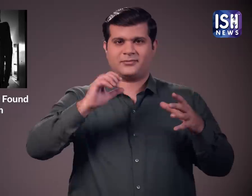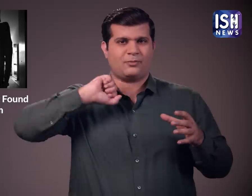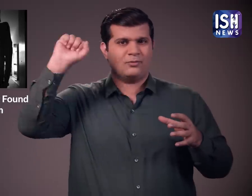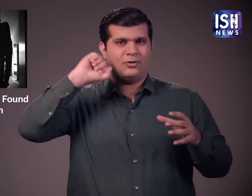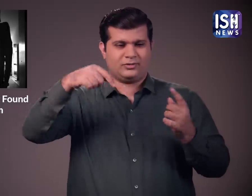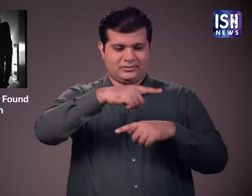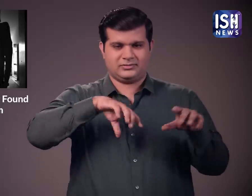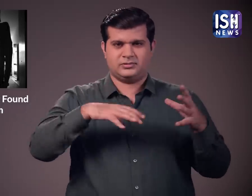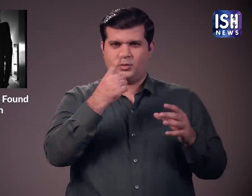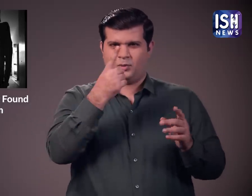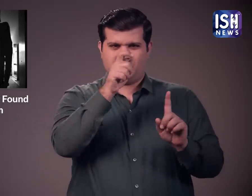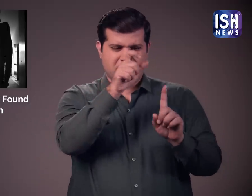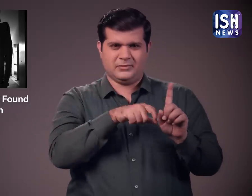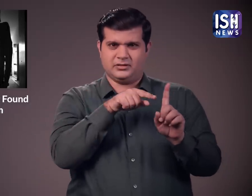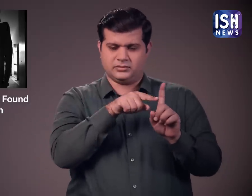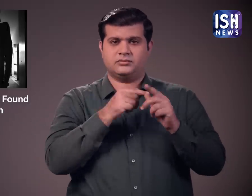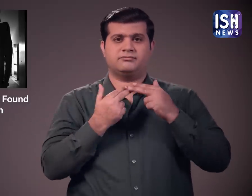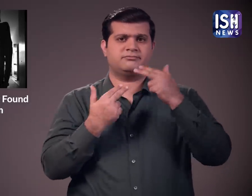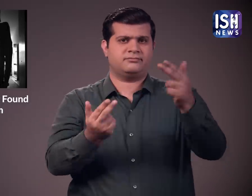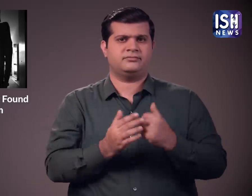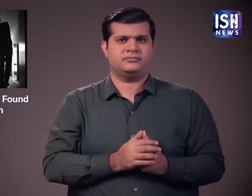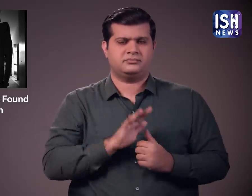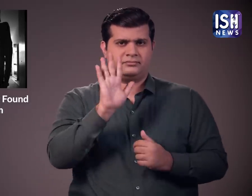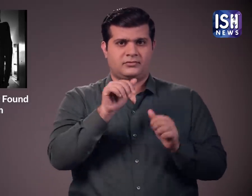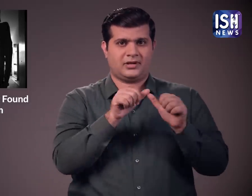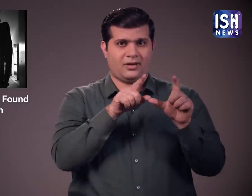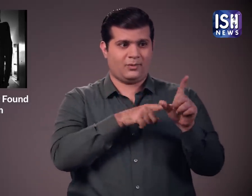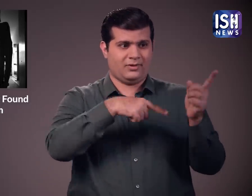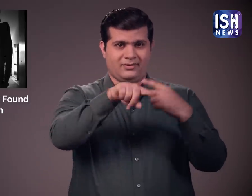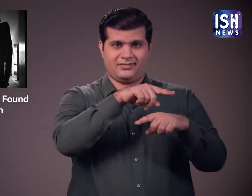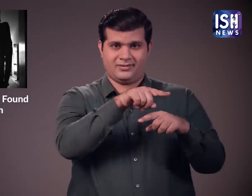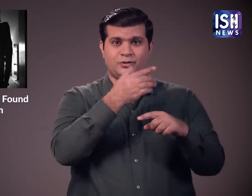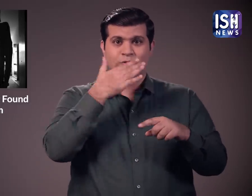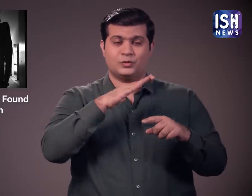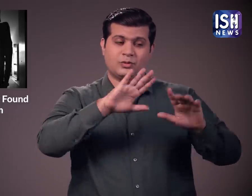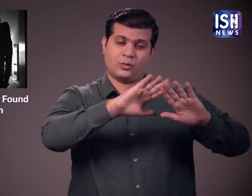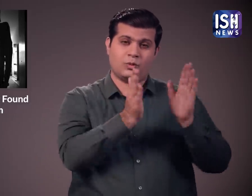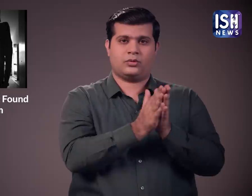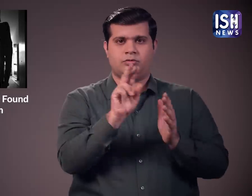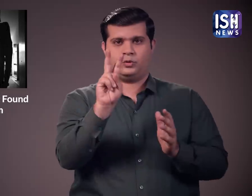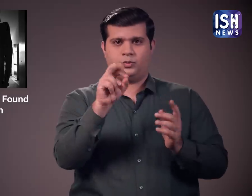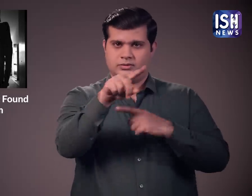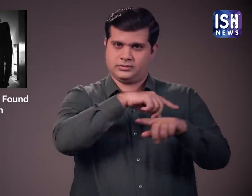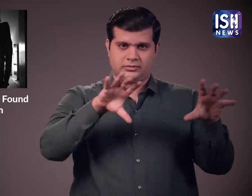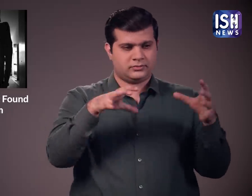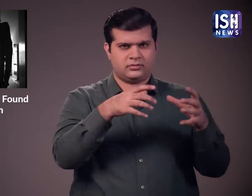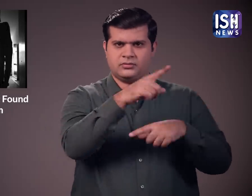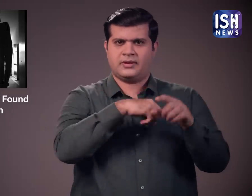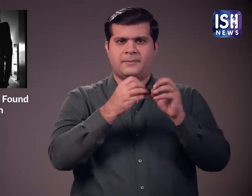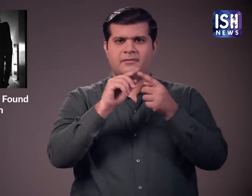प्रदर्शनकारियों में से एक ने कहा अंजली के 28 बैच में 20 चात्रों में से शिक्षक ने